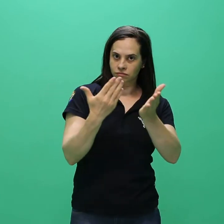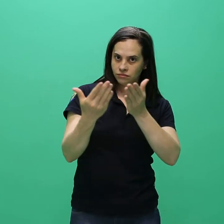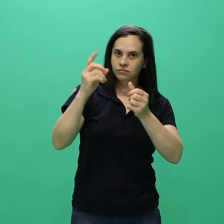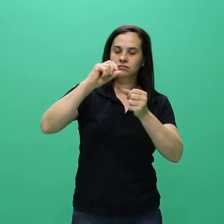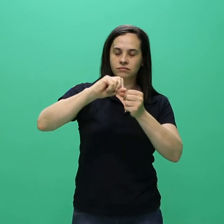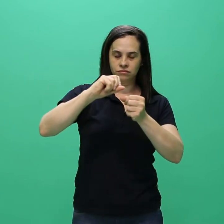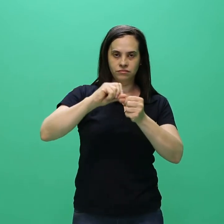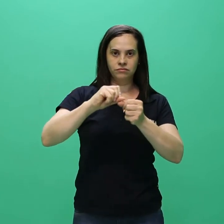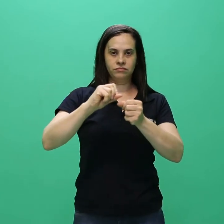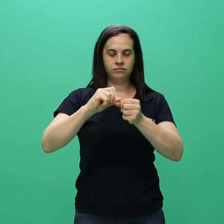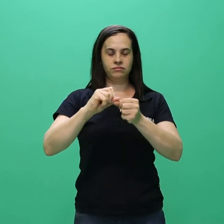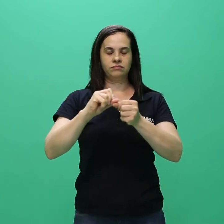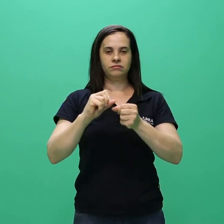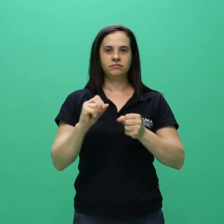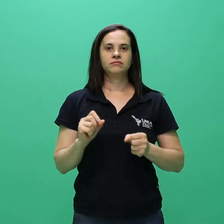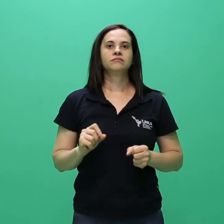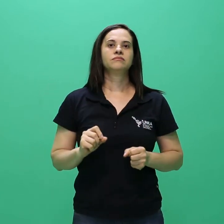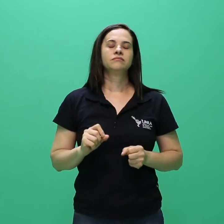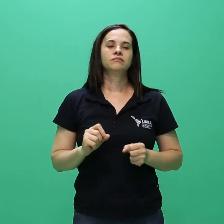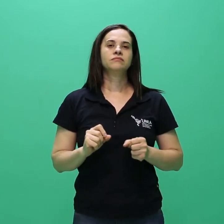-reitoria de graduação da Unila.